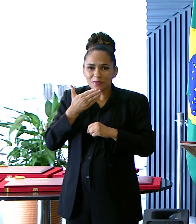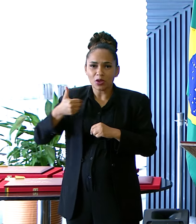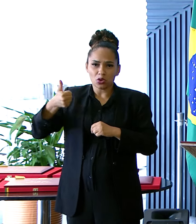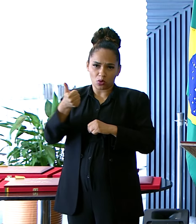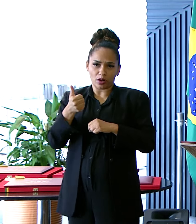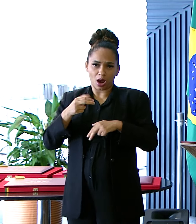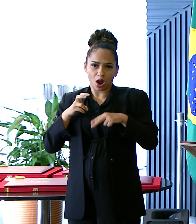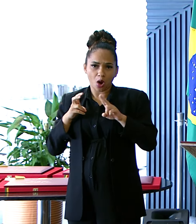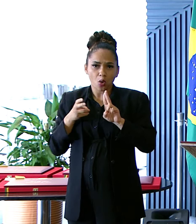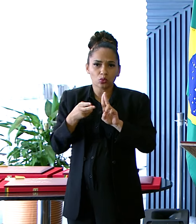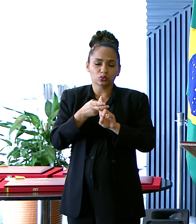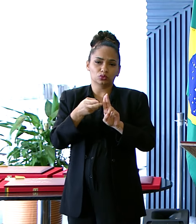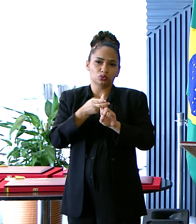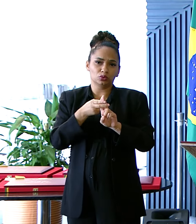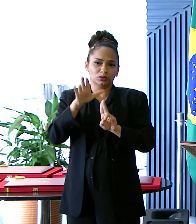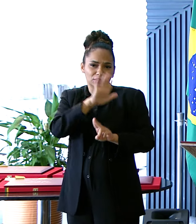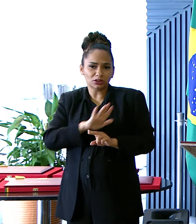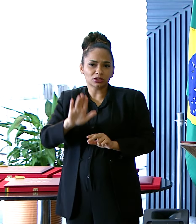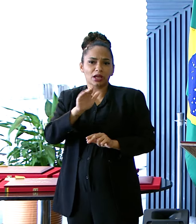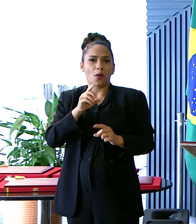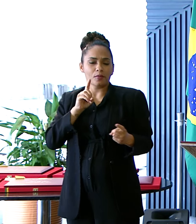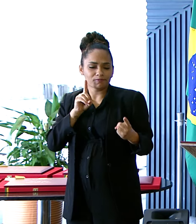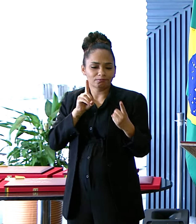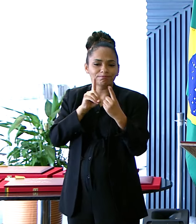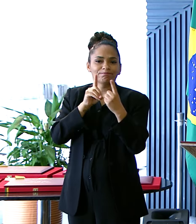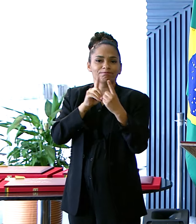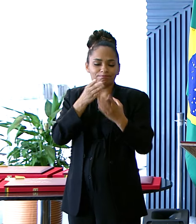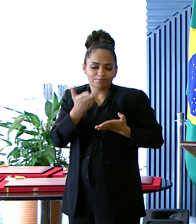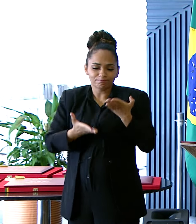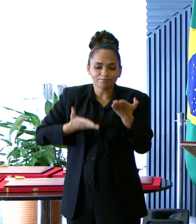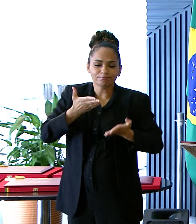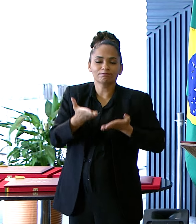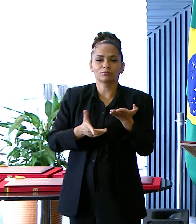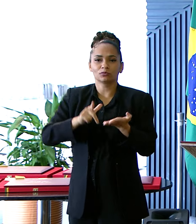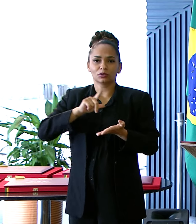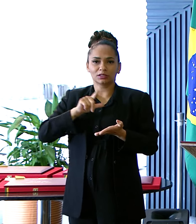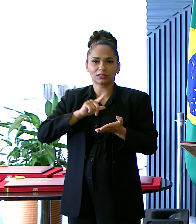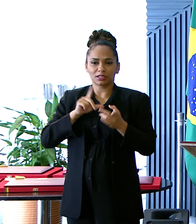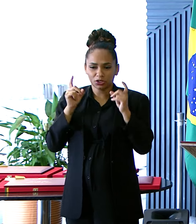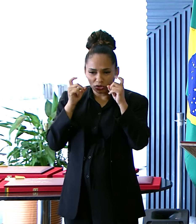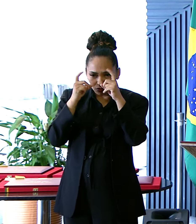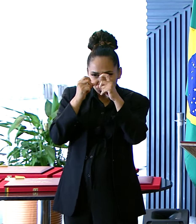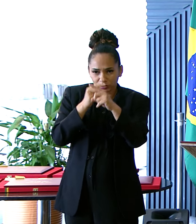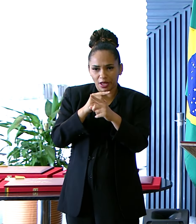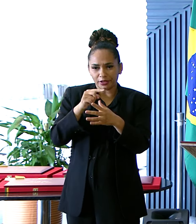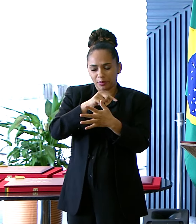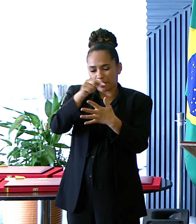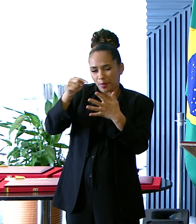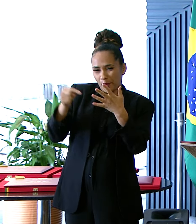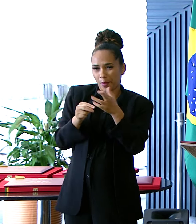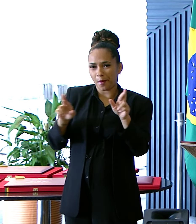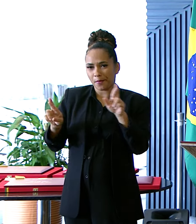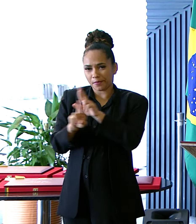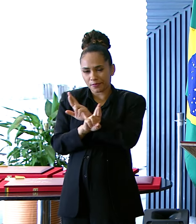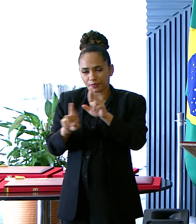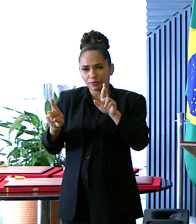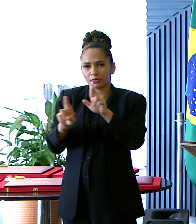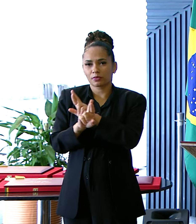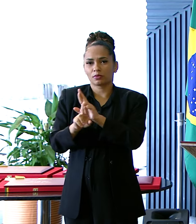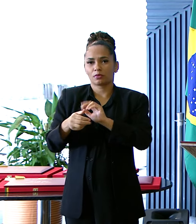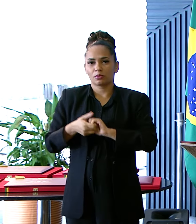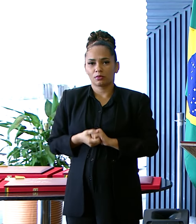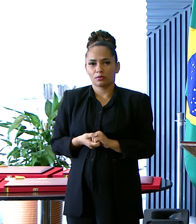Em geral Para o atendimento Que compreenda A complexidade Das questões Relacionadas As